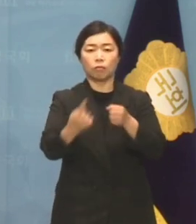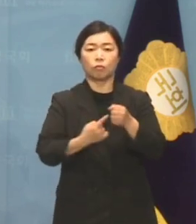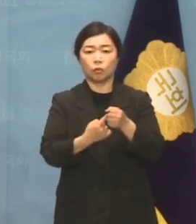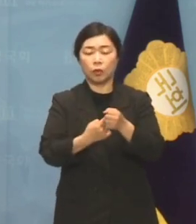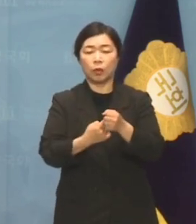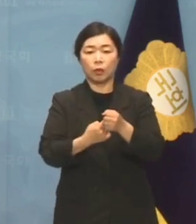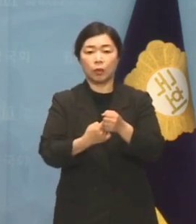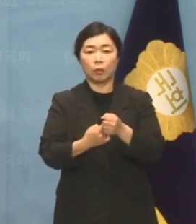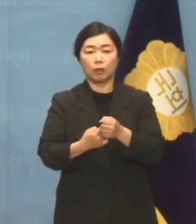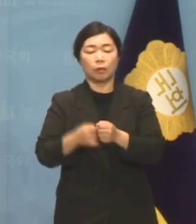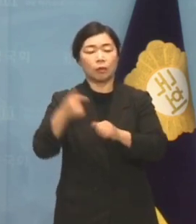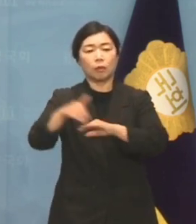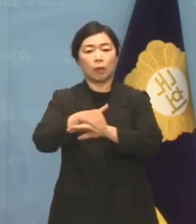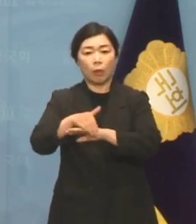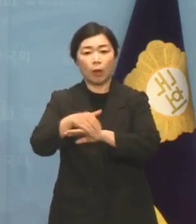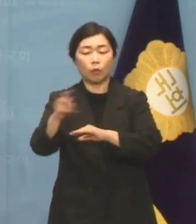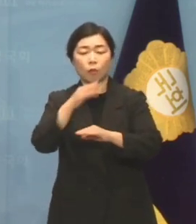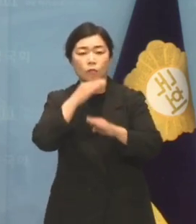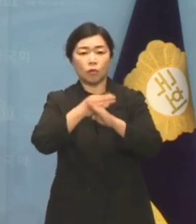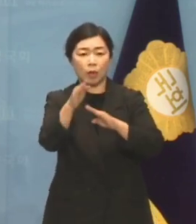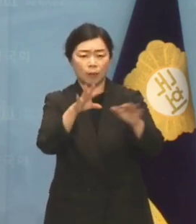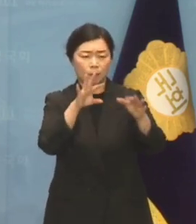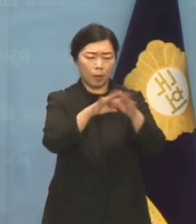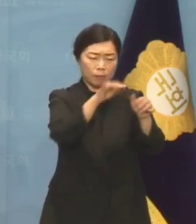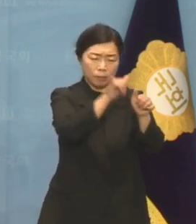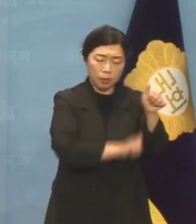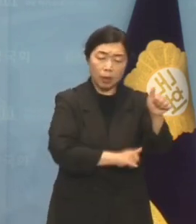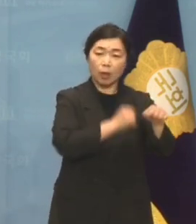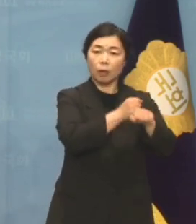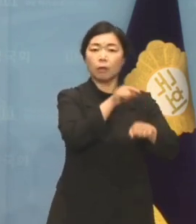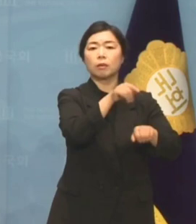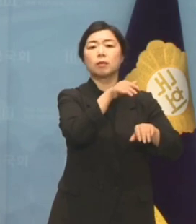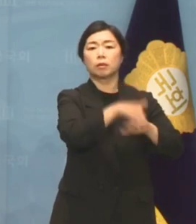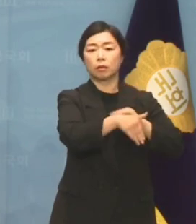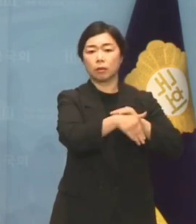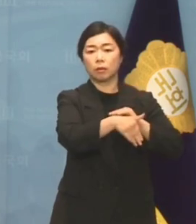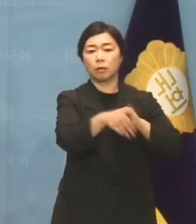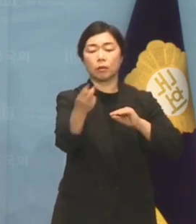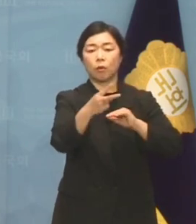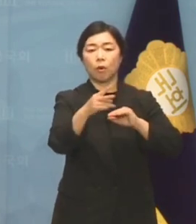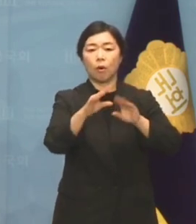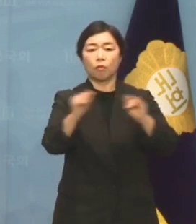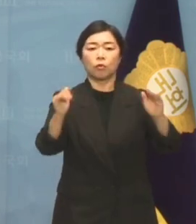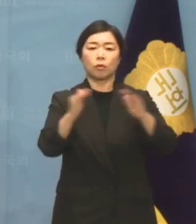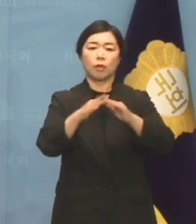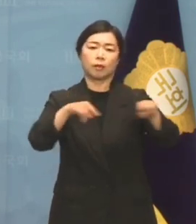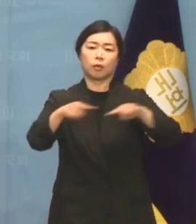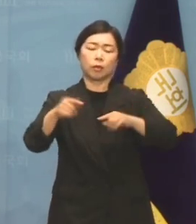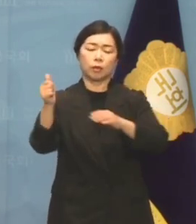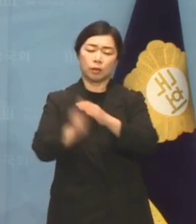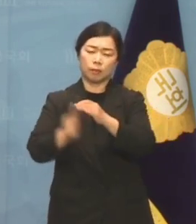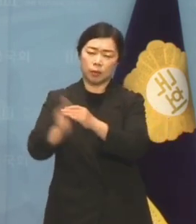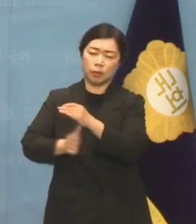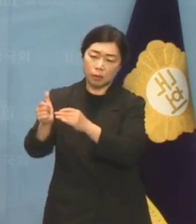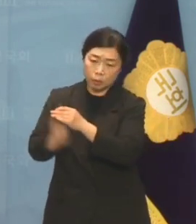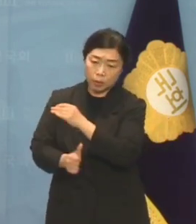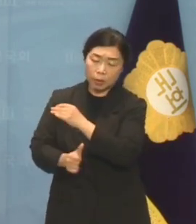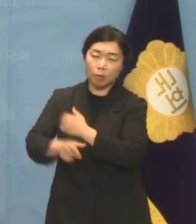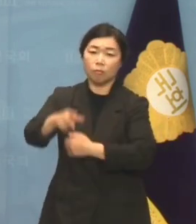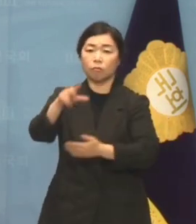대북정책 그리고 26전 26회의 부동산정책 등 불공정과